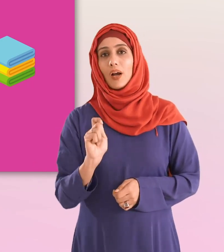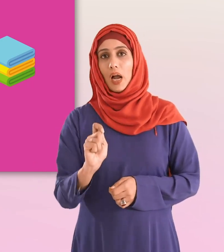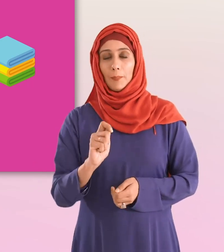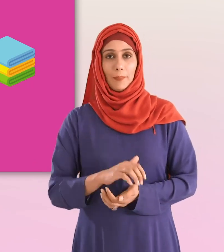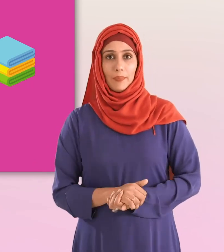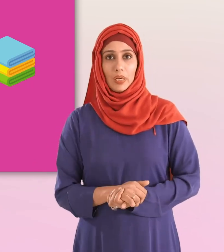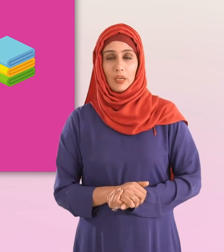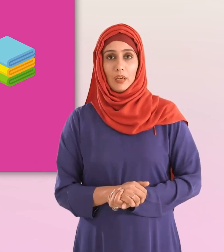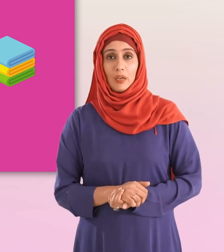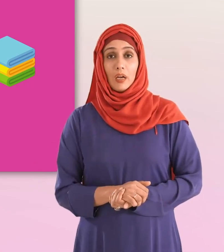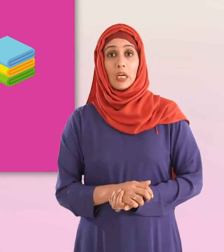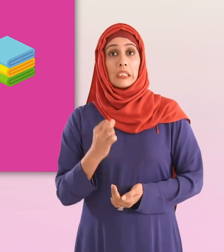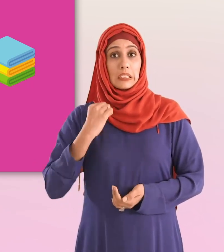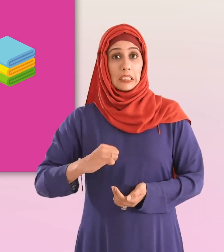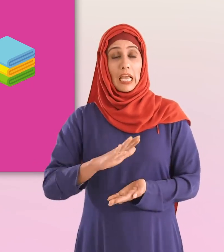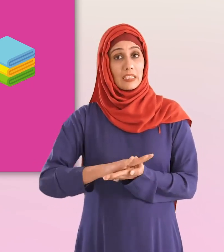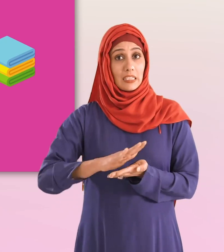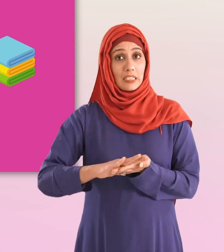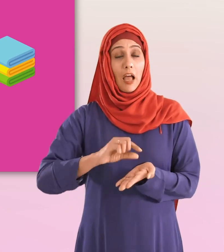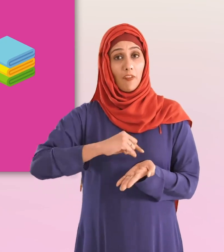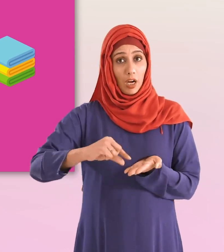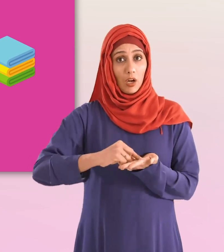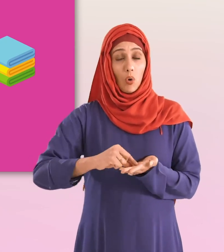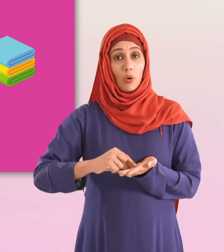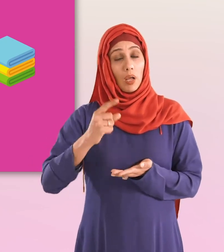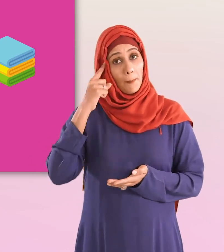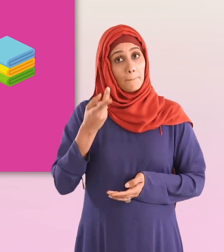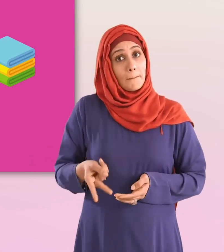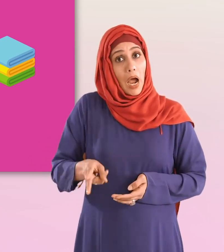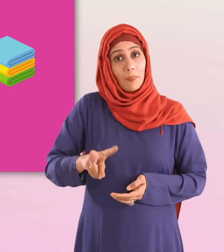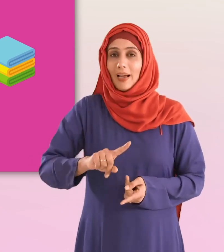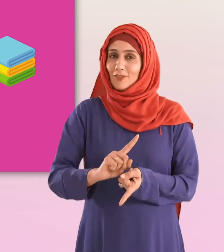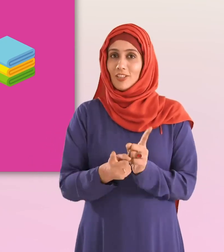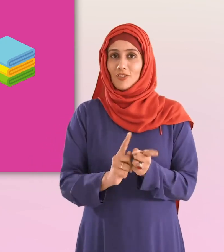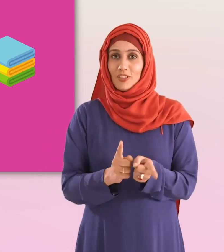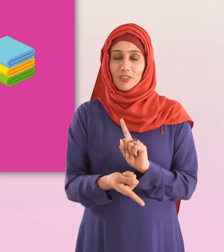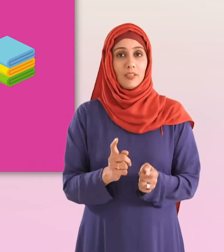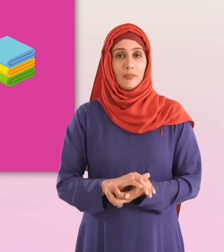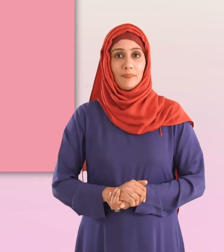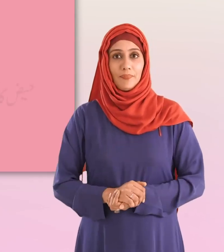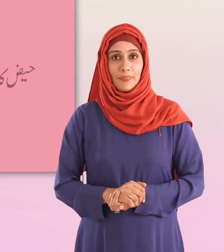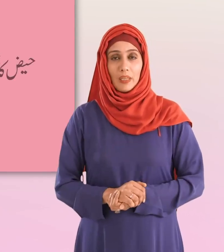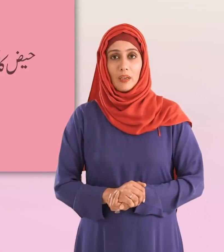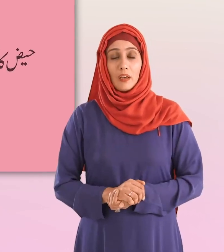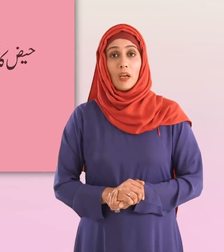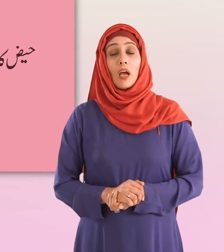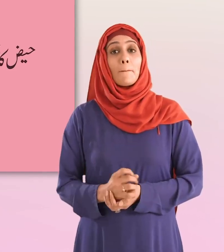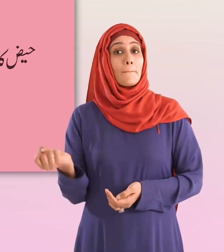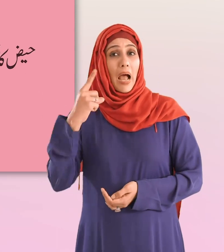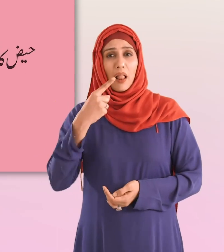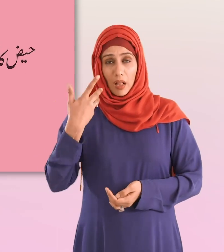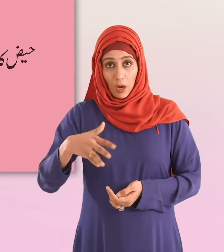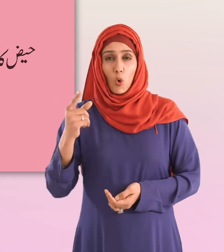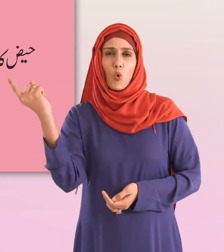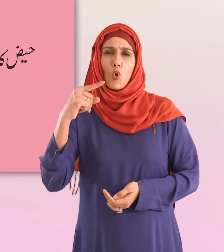ہیں حفظانِ صحت کے مقاصد کے لیے انہ بقائدگی سے تبدیل کریں حیز کا عمل آپ کو